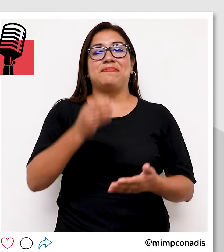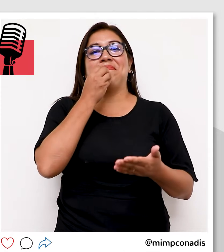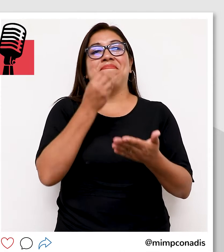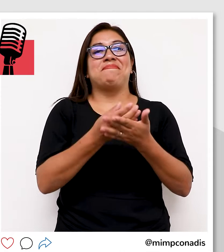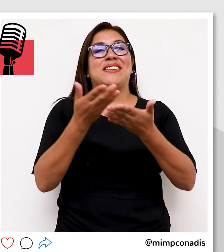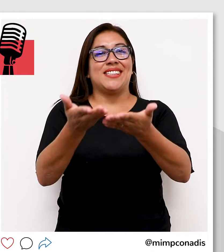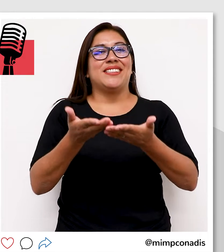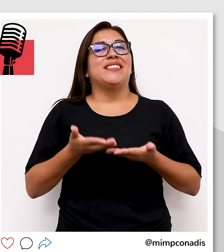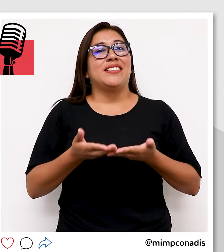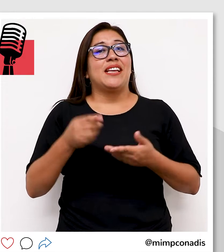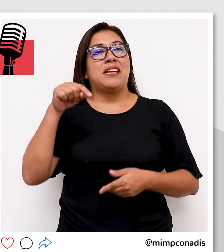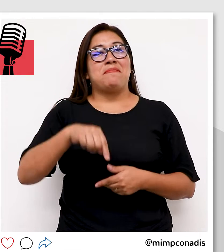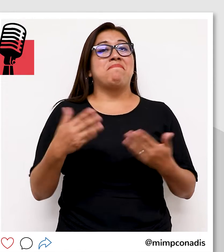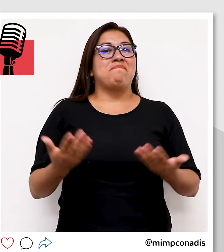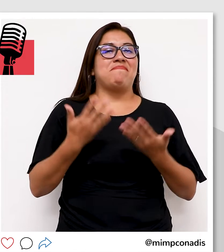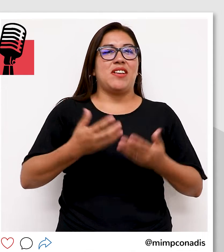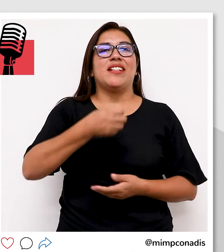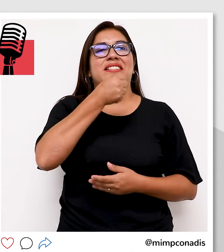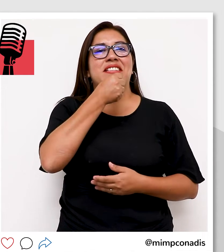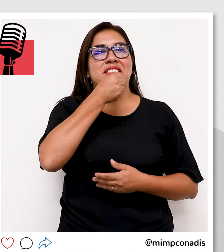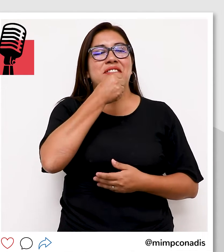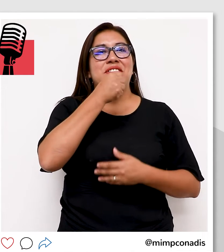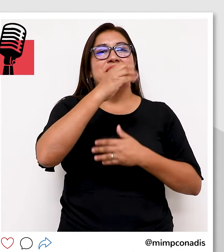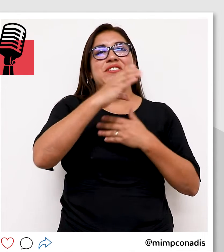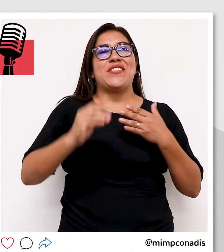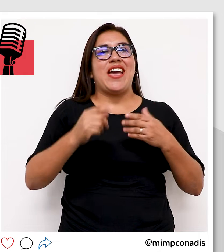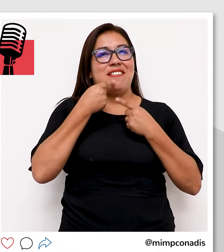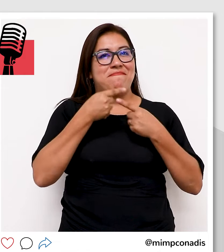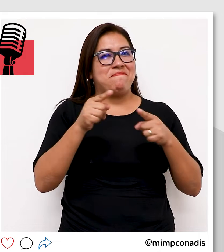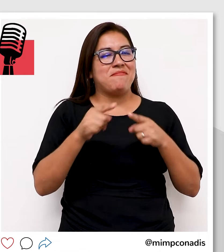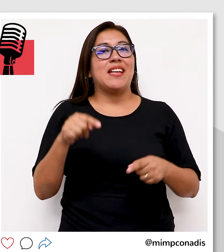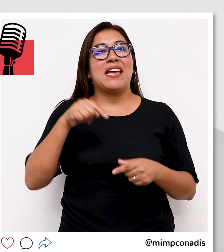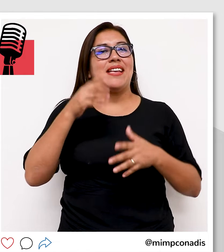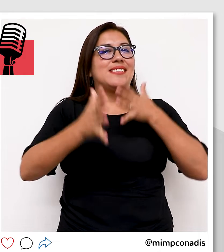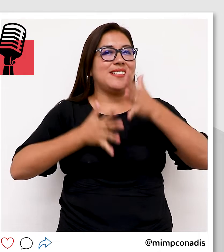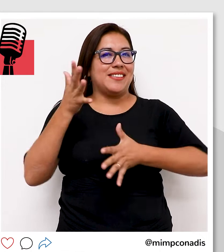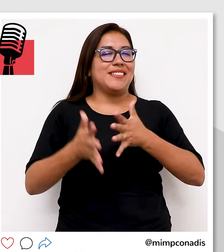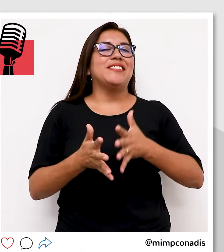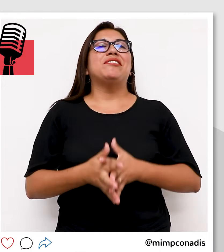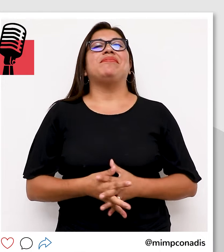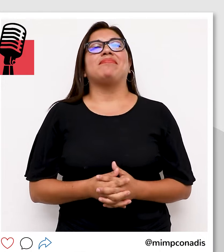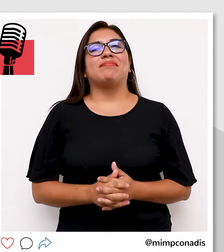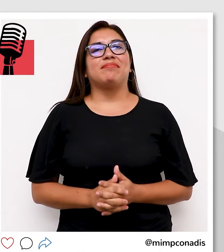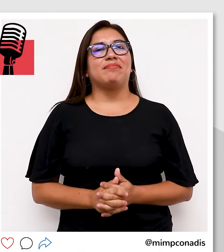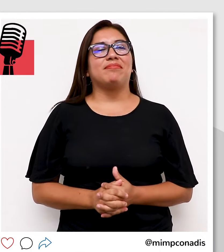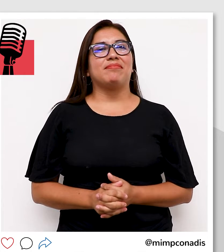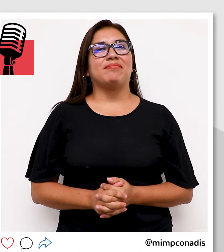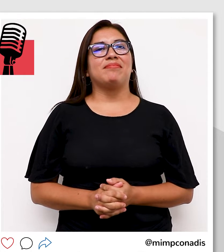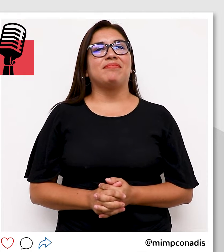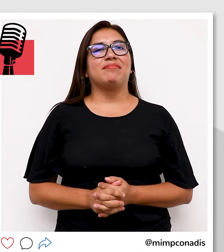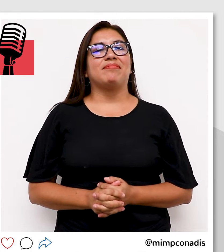Bienvenidas y bienvenidos a una nueva edición de Nótico Nadis, un podcast en señas,